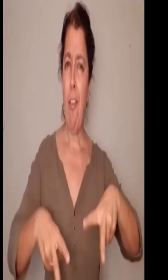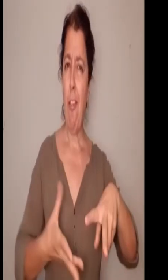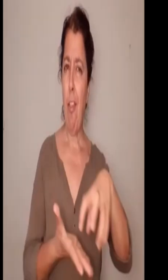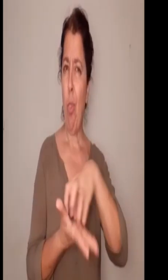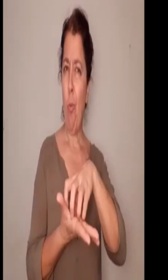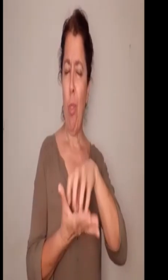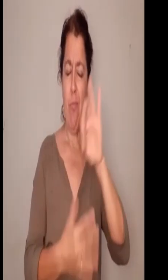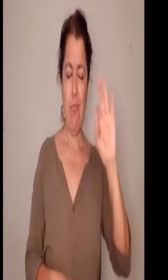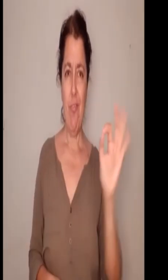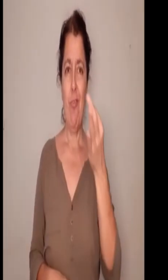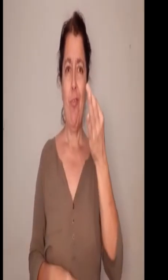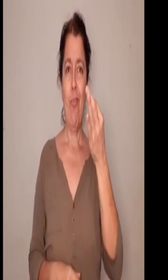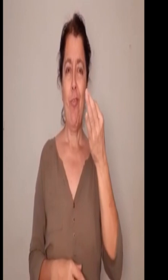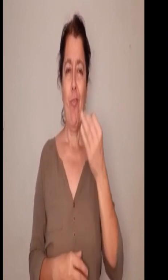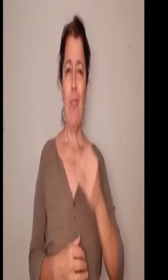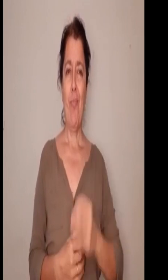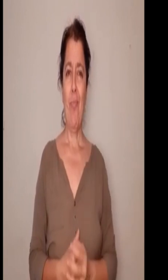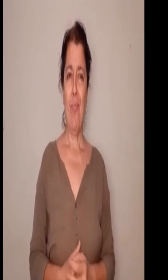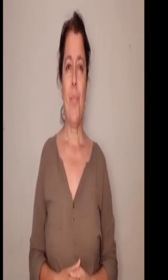violetas verás sin duda